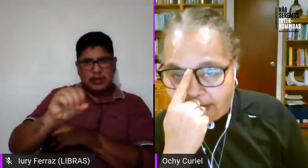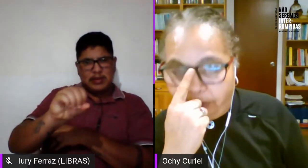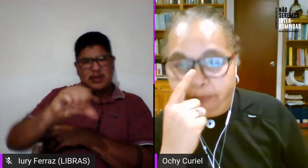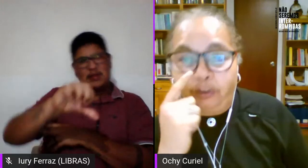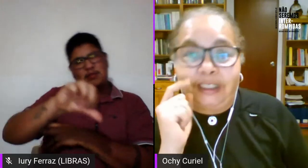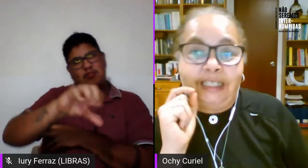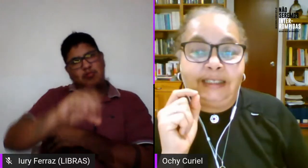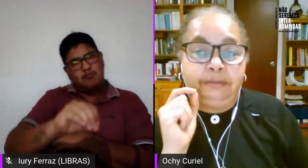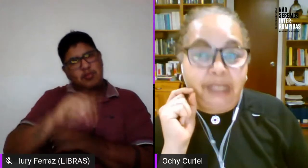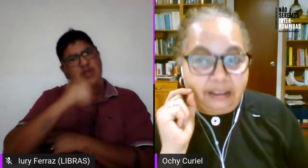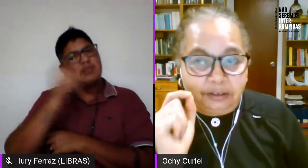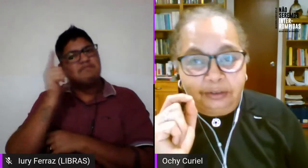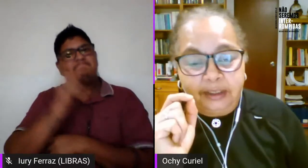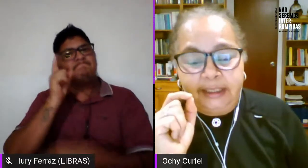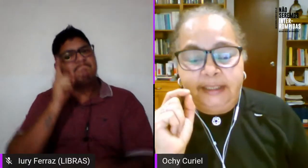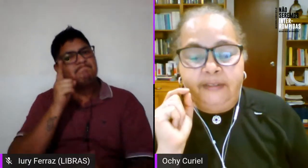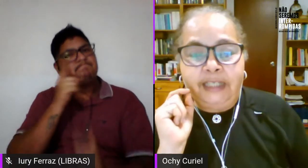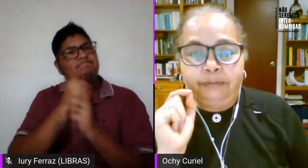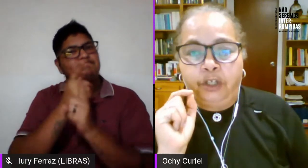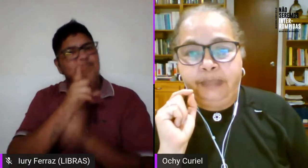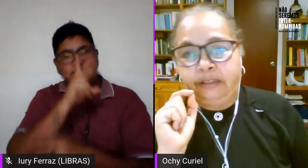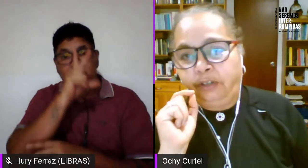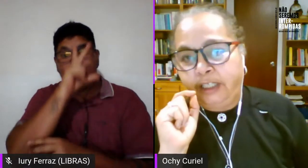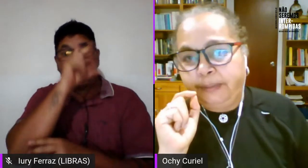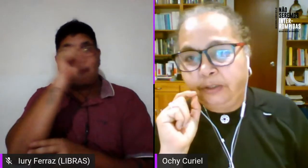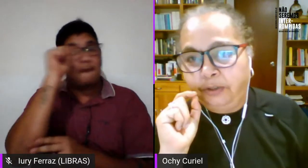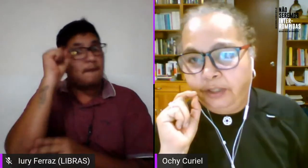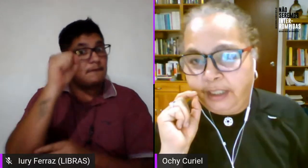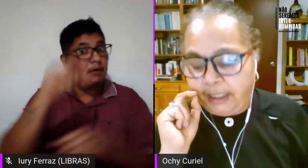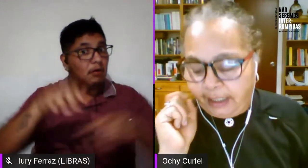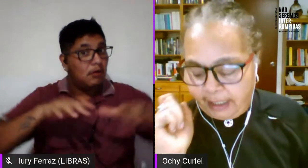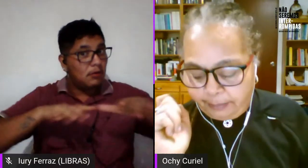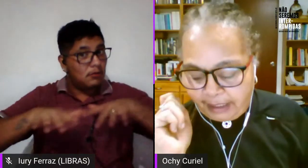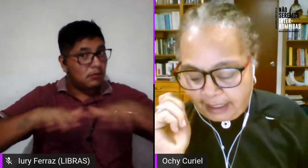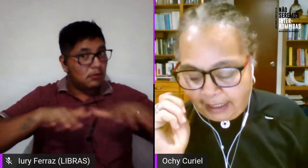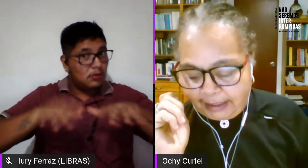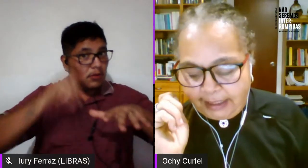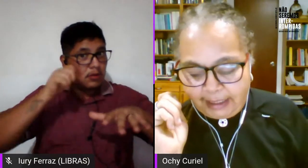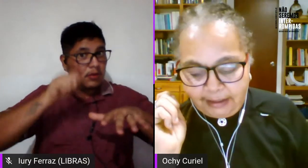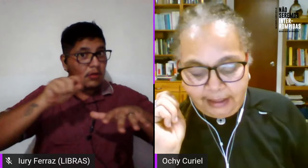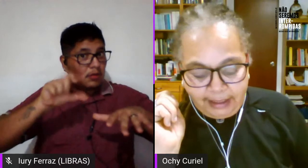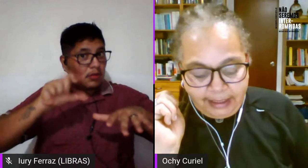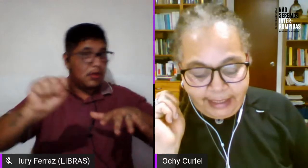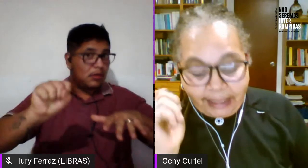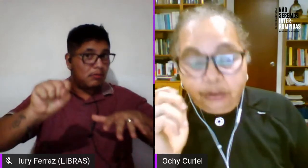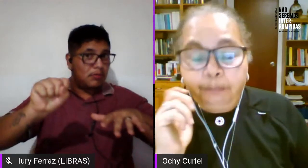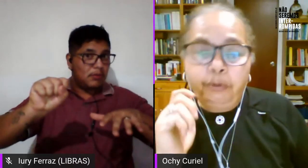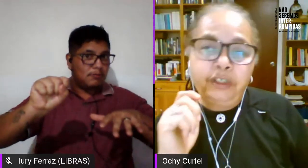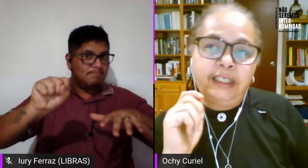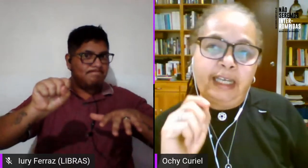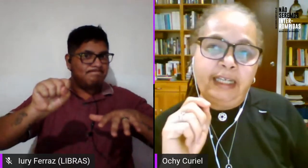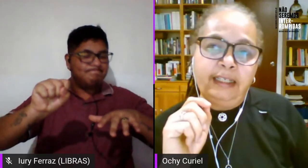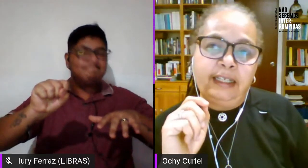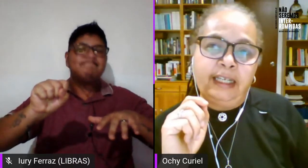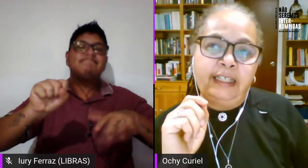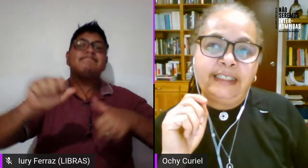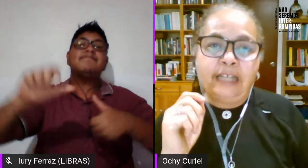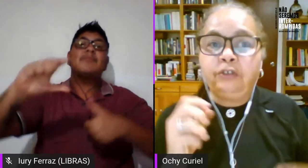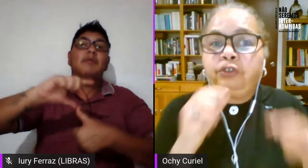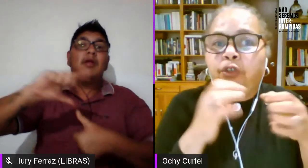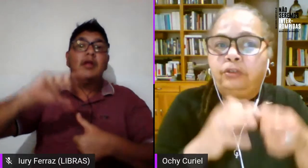encontrar un fortalecimiento del movimiento lésbico en América Latina y esto porque